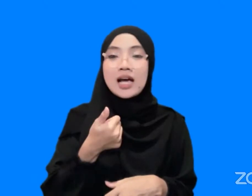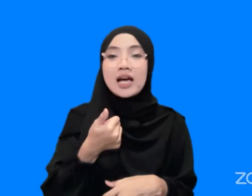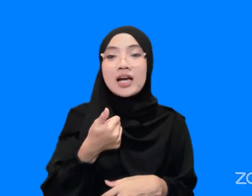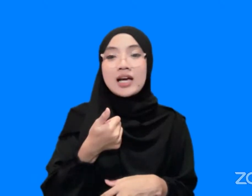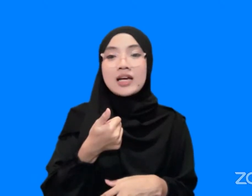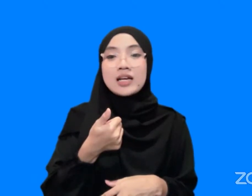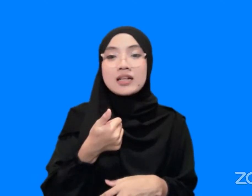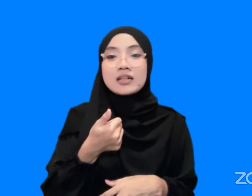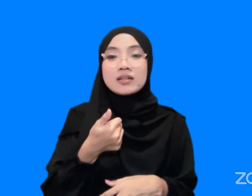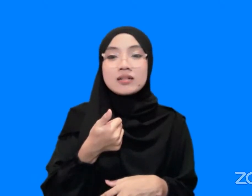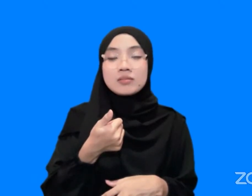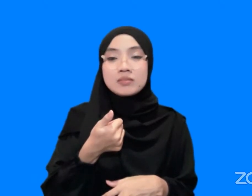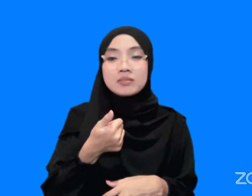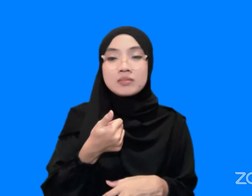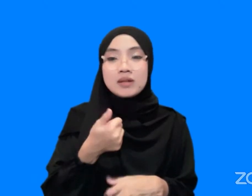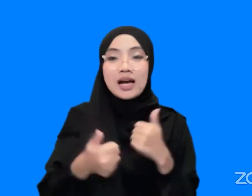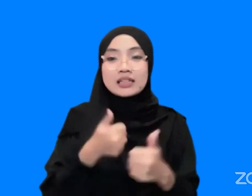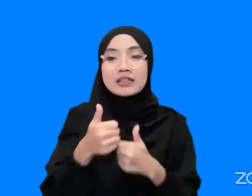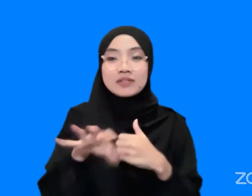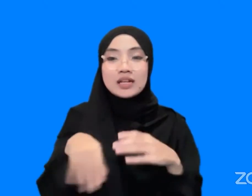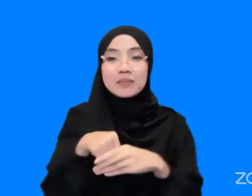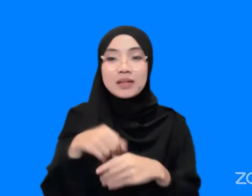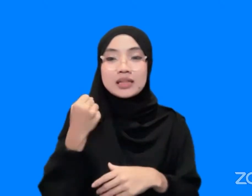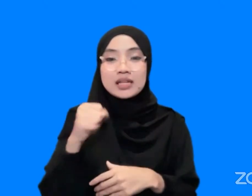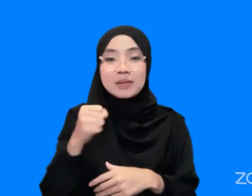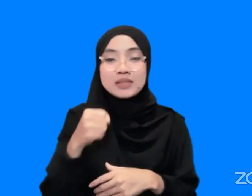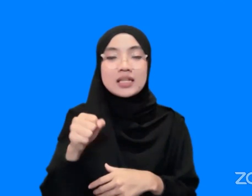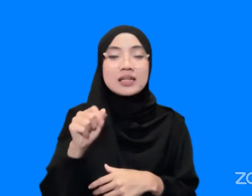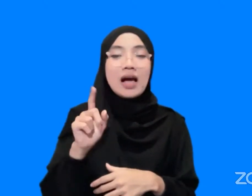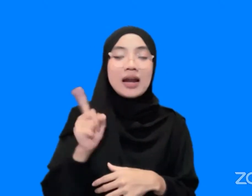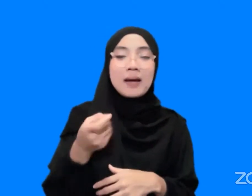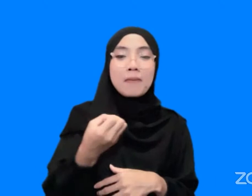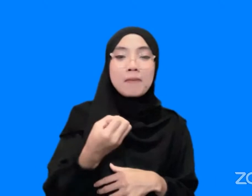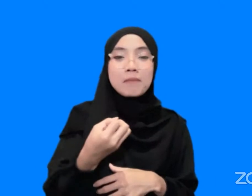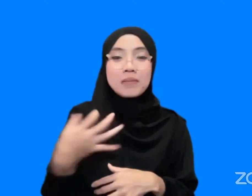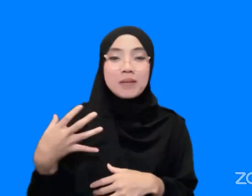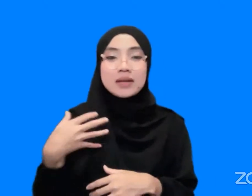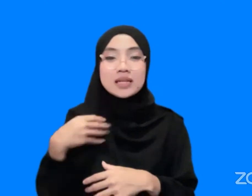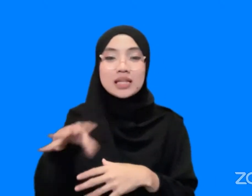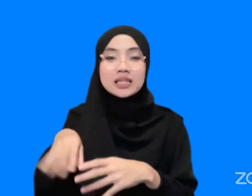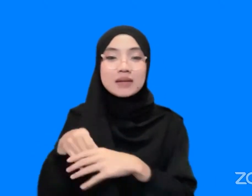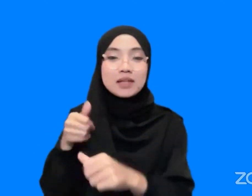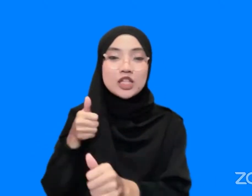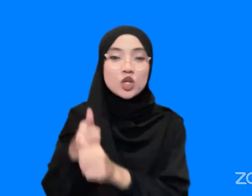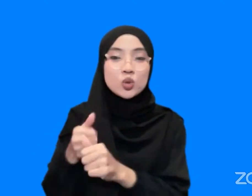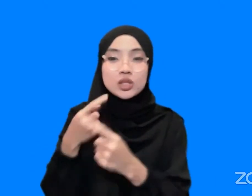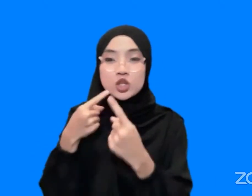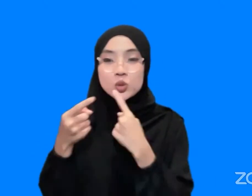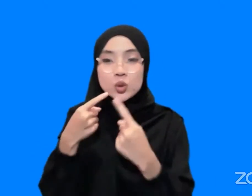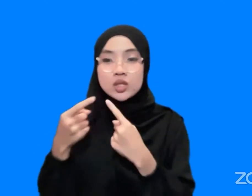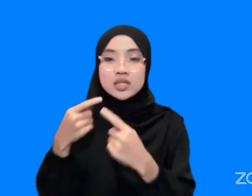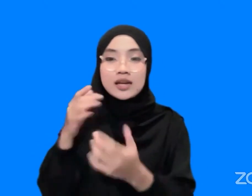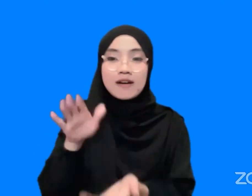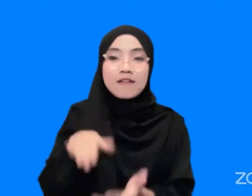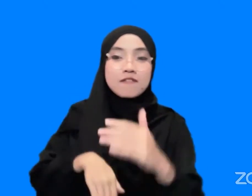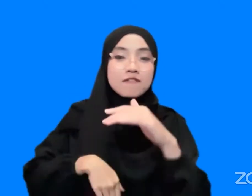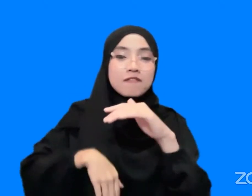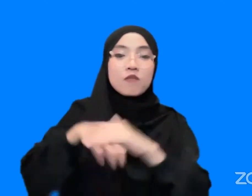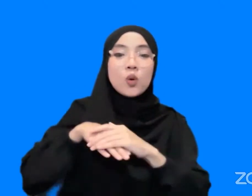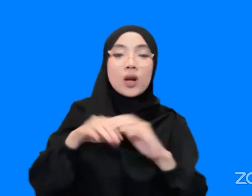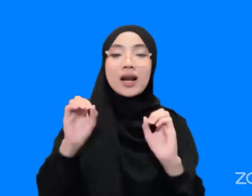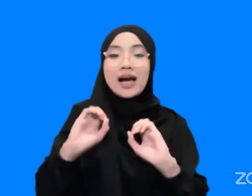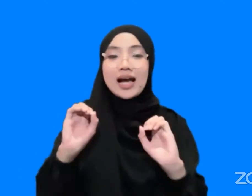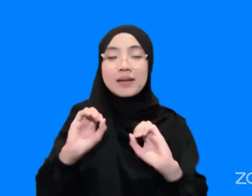aktif dalam ini karena memang ada beberapa yang justru saya tidak mengikuti diskusi ini secara full ketika